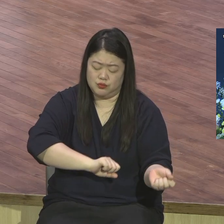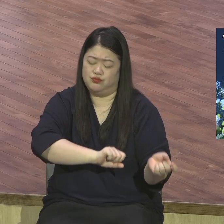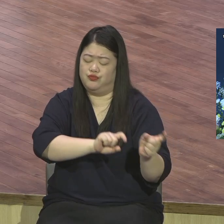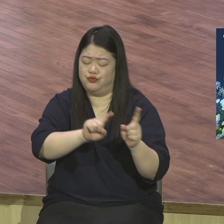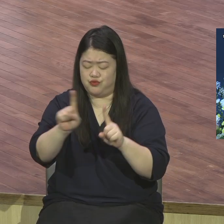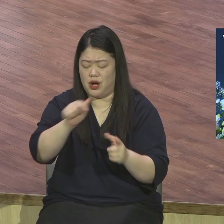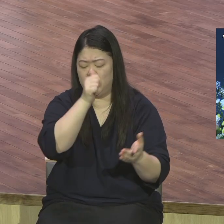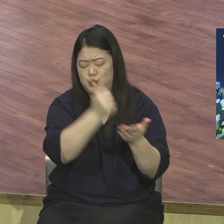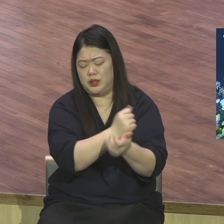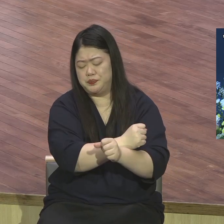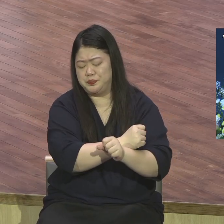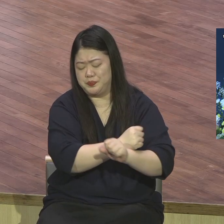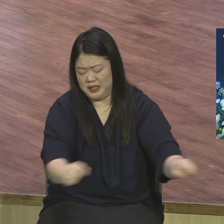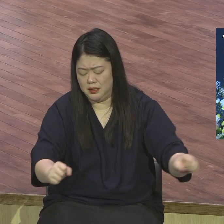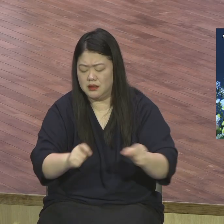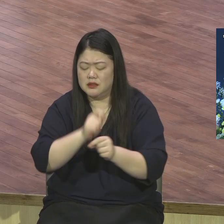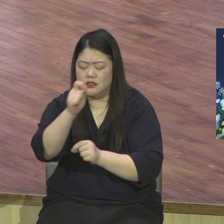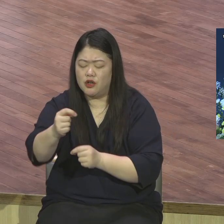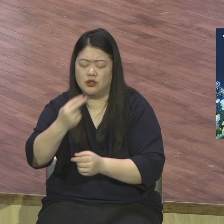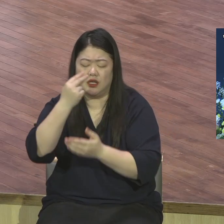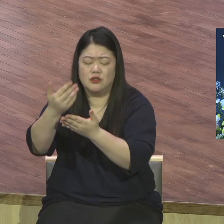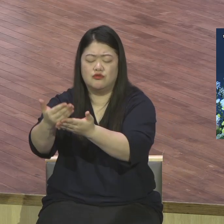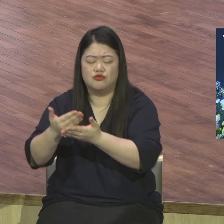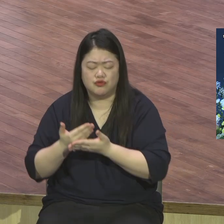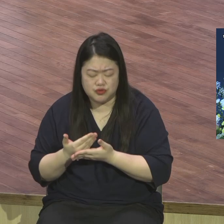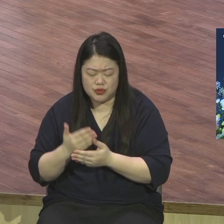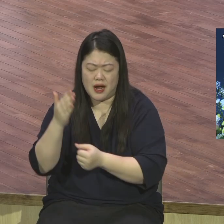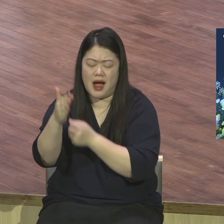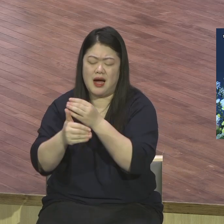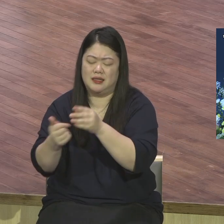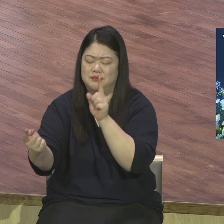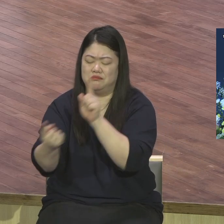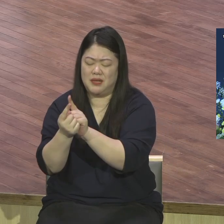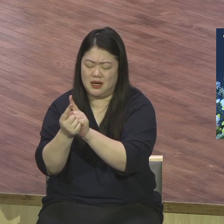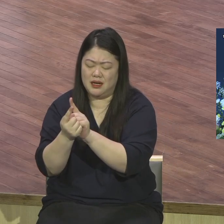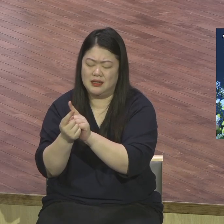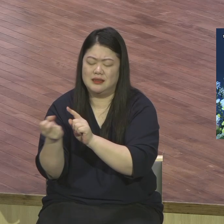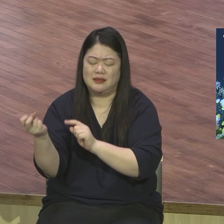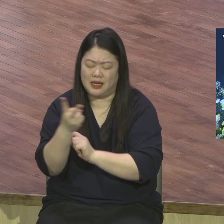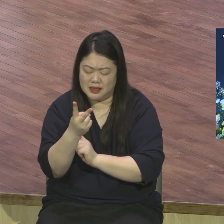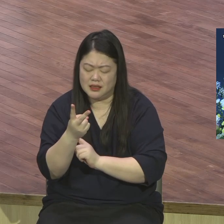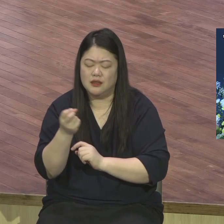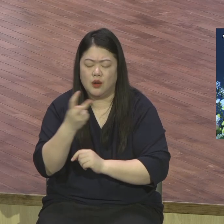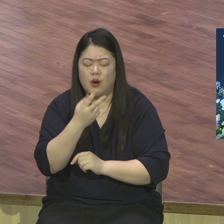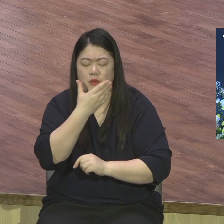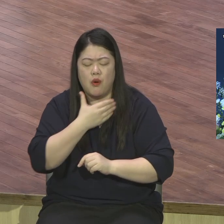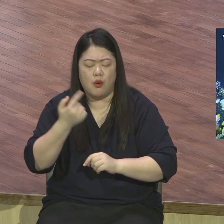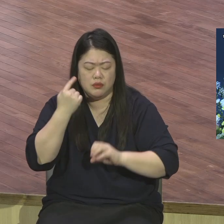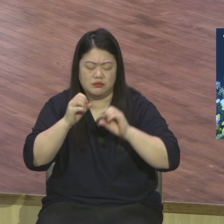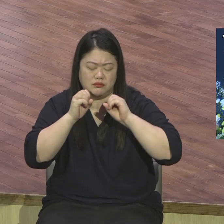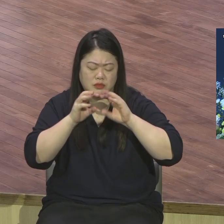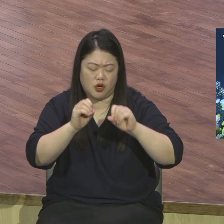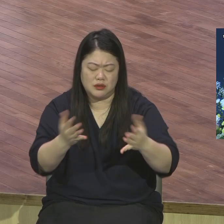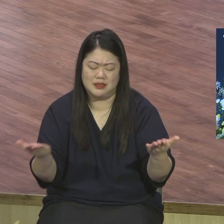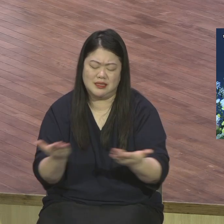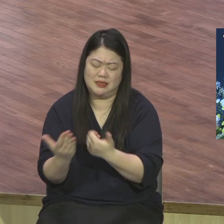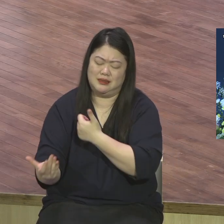주시면서 우리에게 다시금 우리에게 이 놀라운 진리를 전파하라고 내가 너를 위하여 이렇게